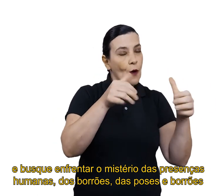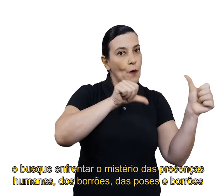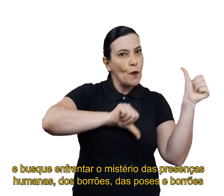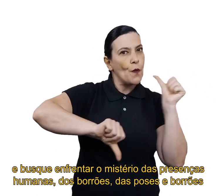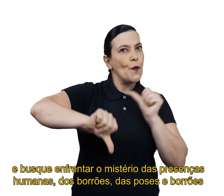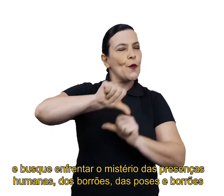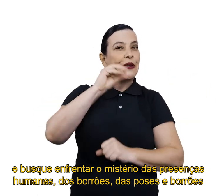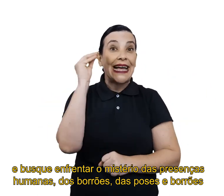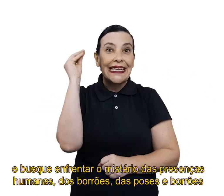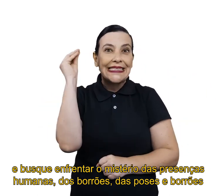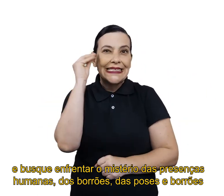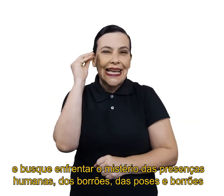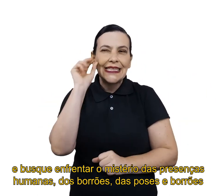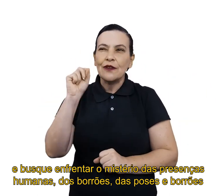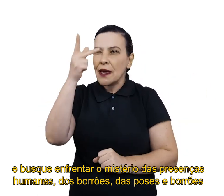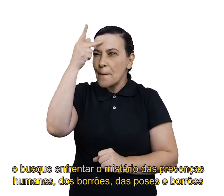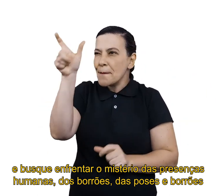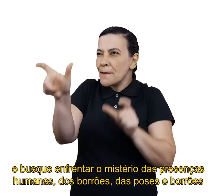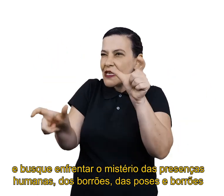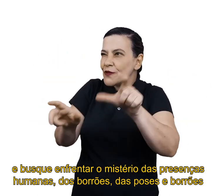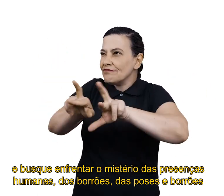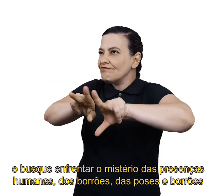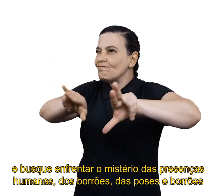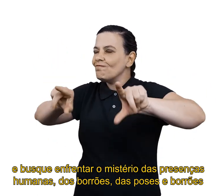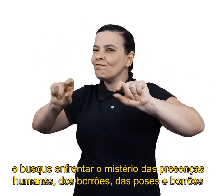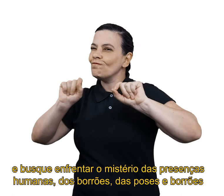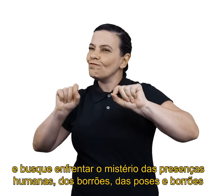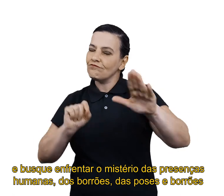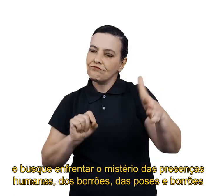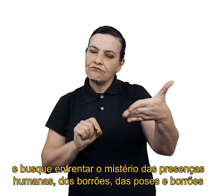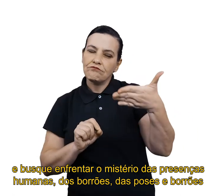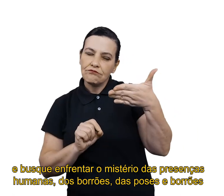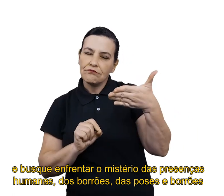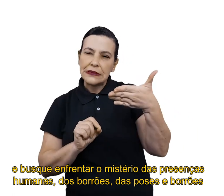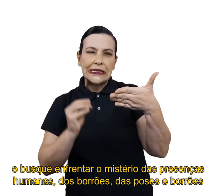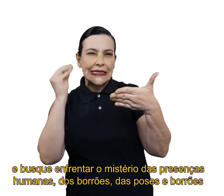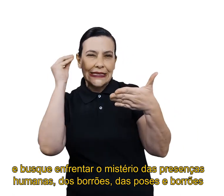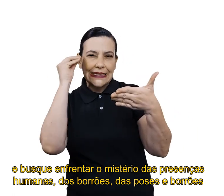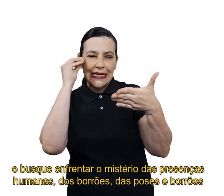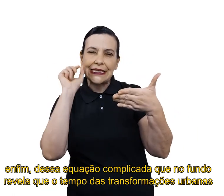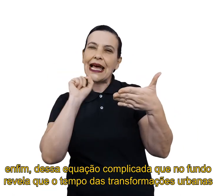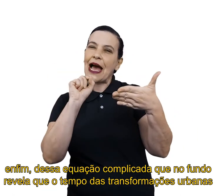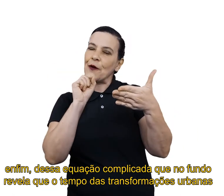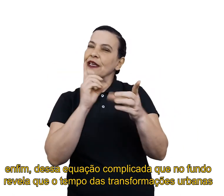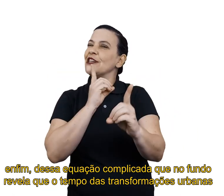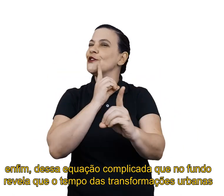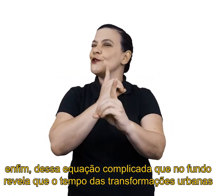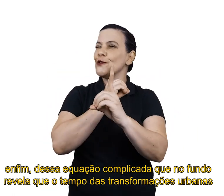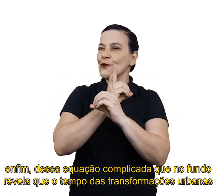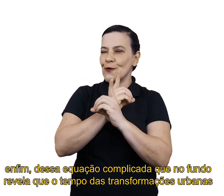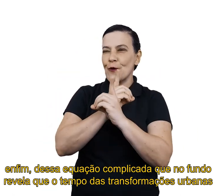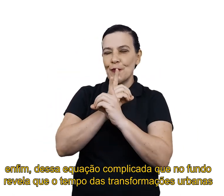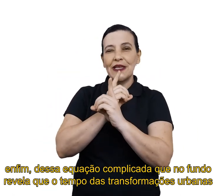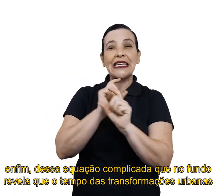enfrentar o mistério das presenças humanas, dos borrões, das poses e borrões, enfim, dessa equação